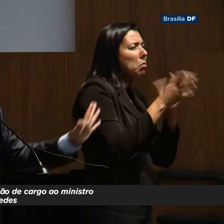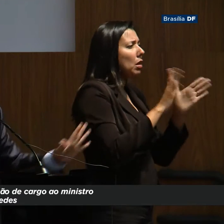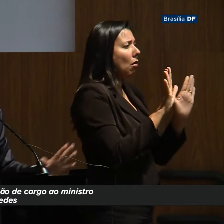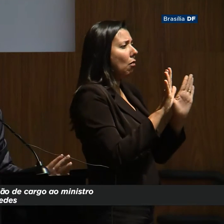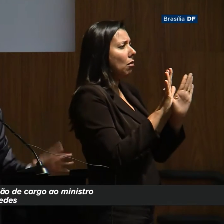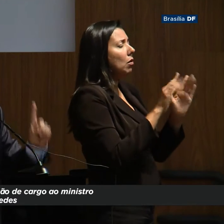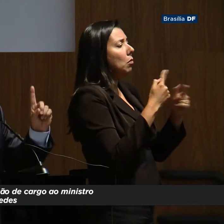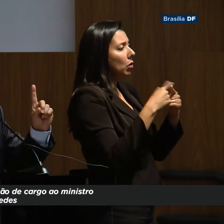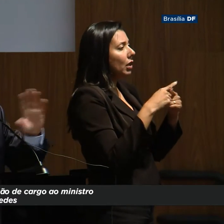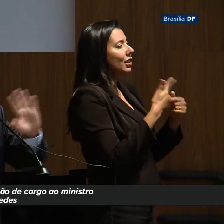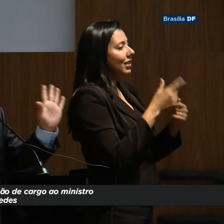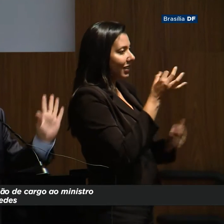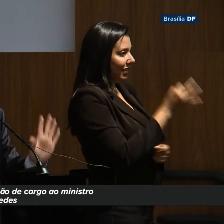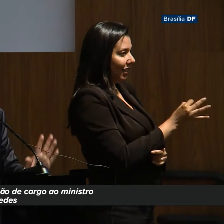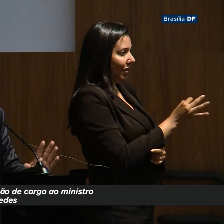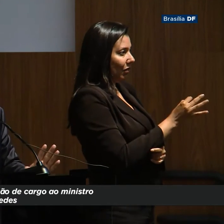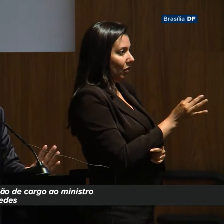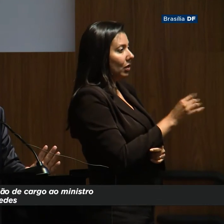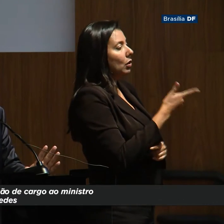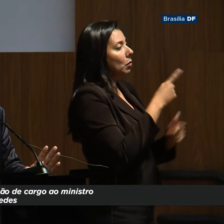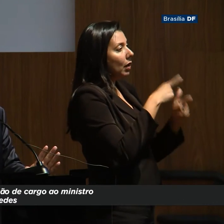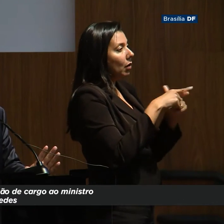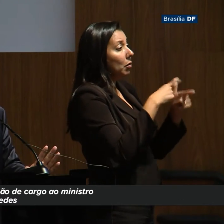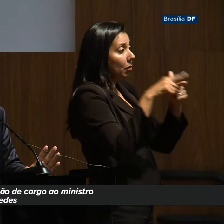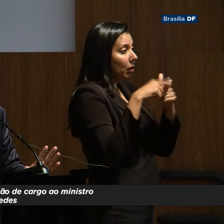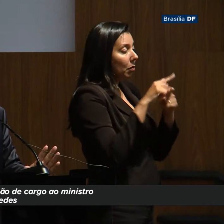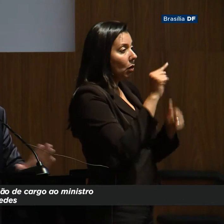porque já está consertado. Nenhuma crise dura mais que um ano e meio.